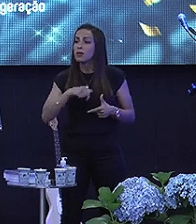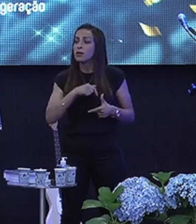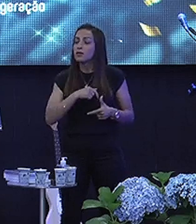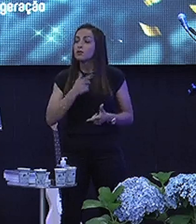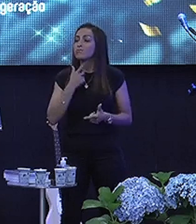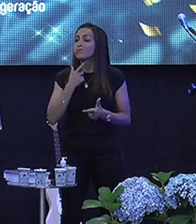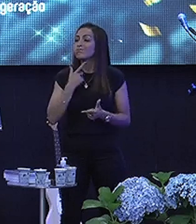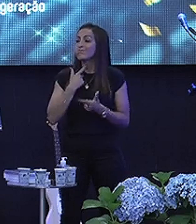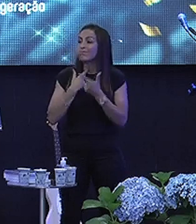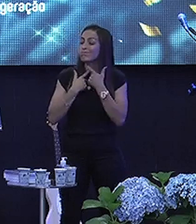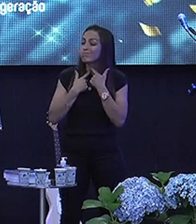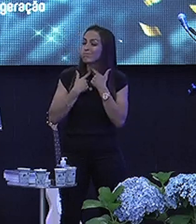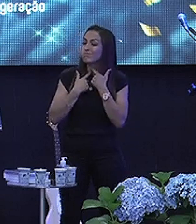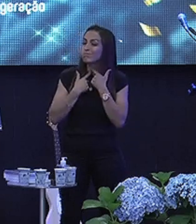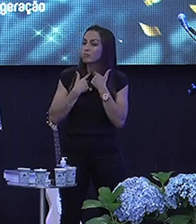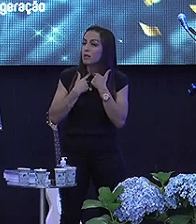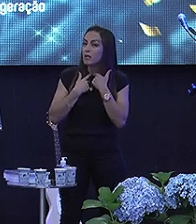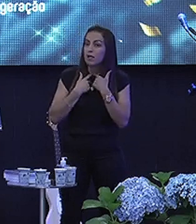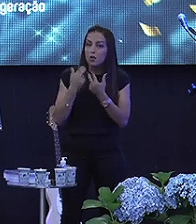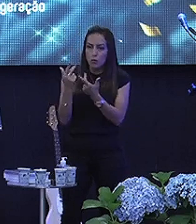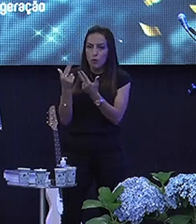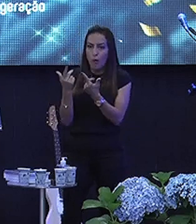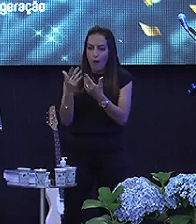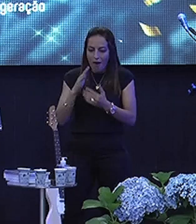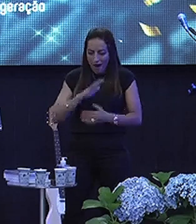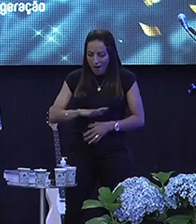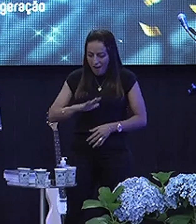sejamos como meninos